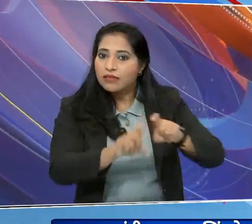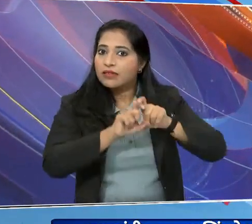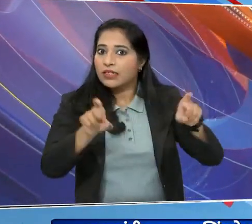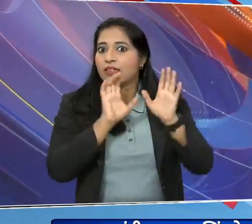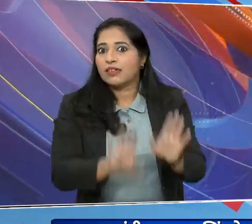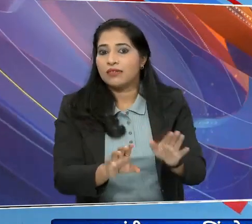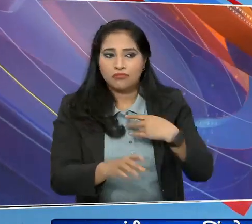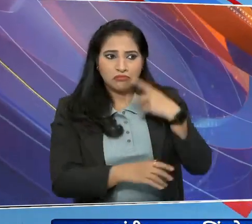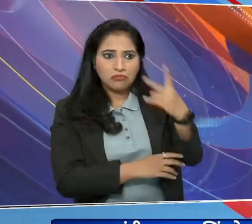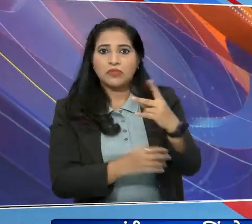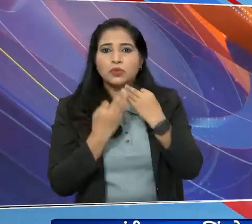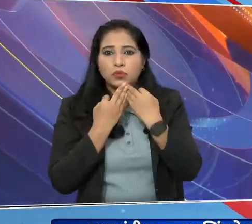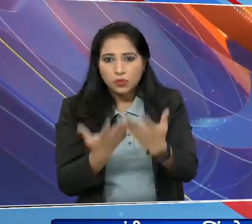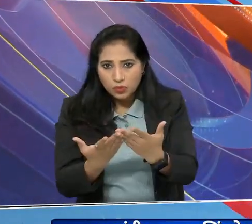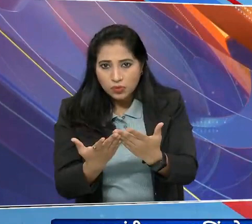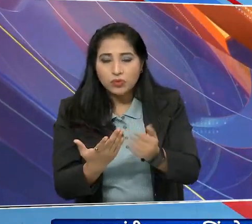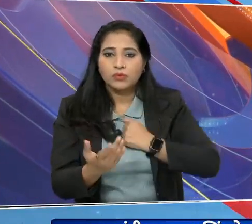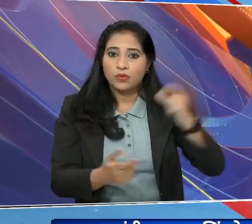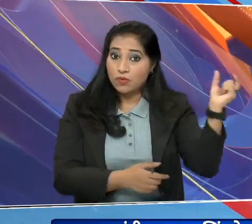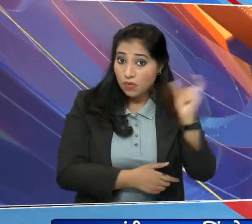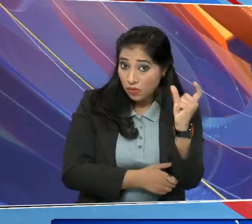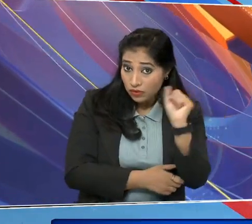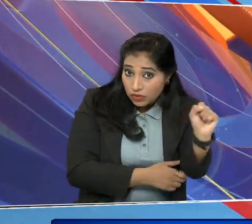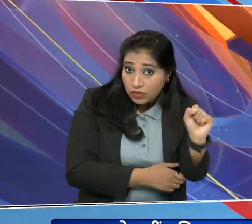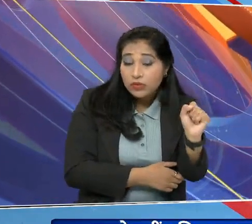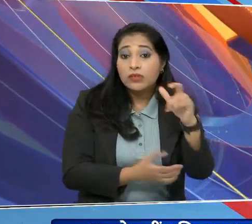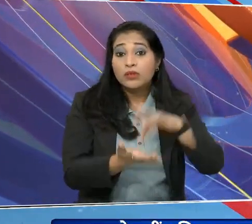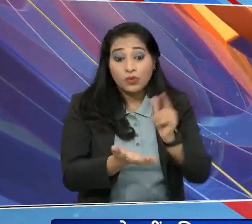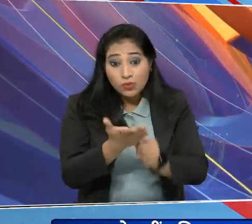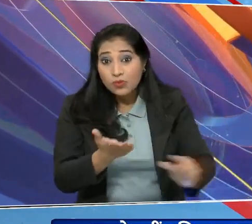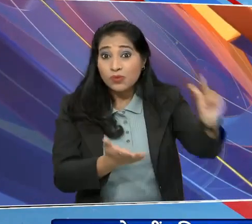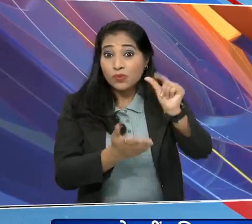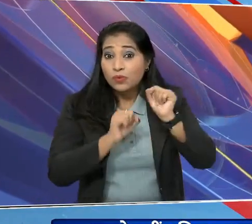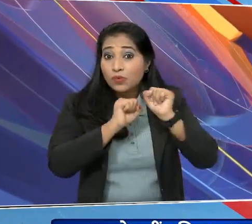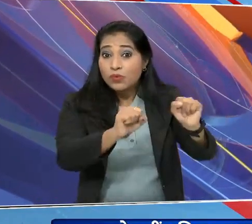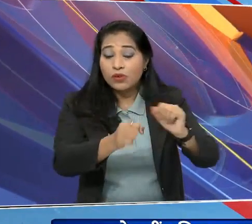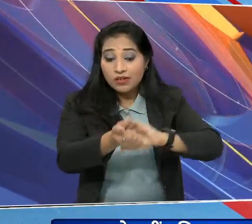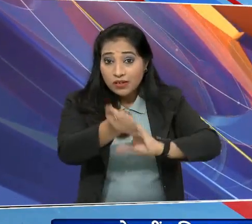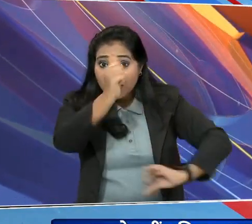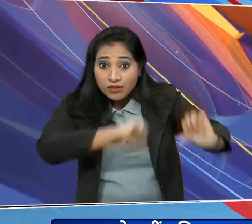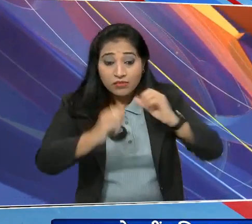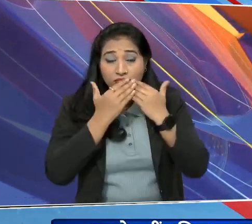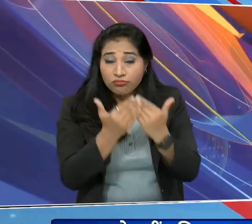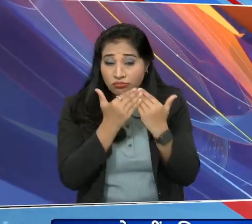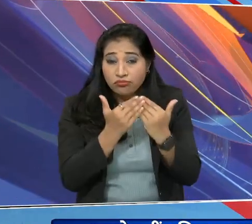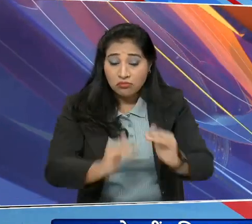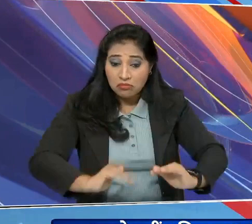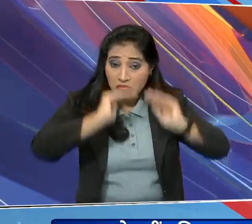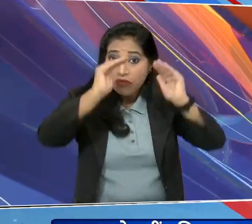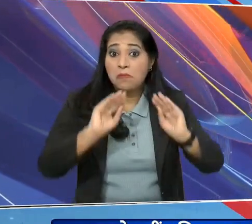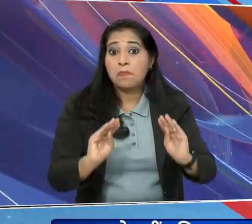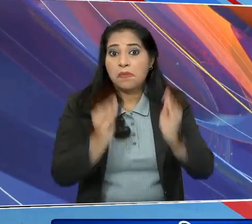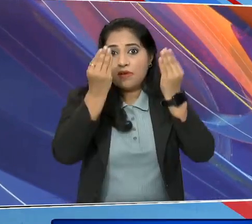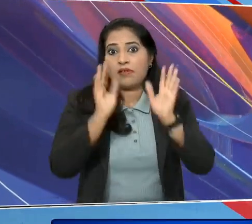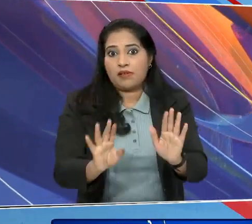दिखाता है कि हमारे स्कूल्स हमारे कॉलेजेज और इनवर्सिटीज में साइंस की पढ़ाई बहतर हो रही